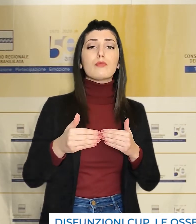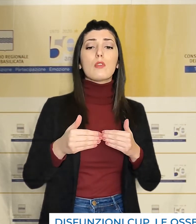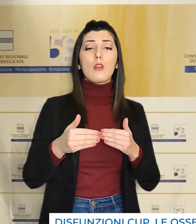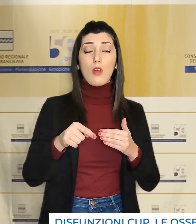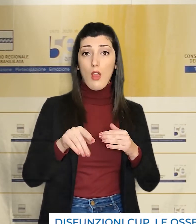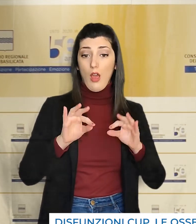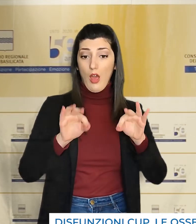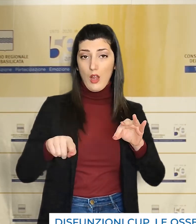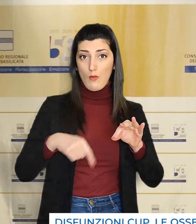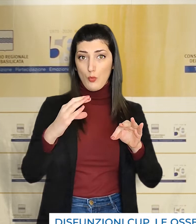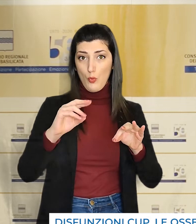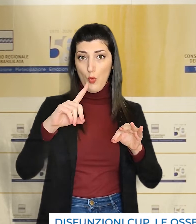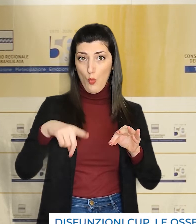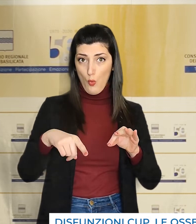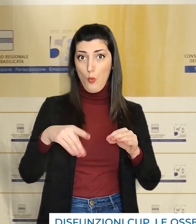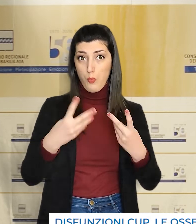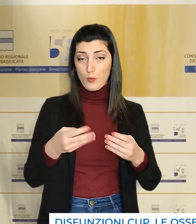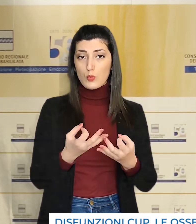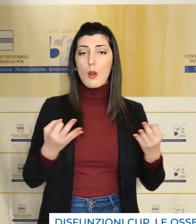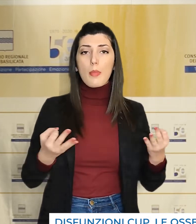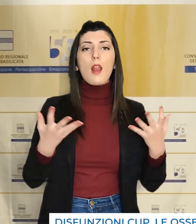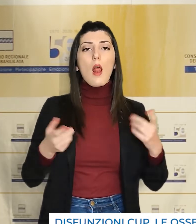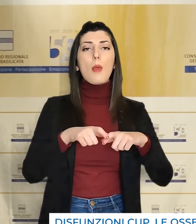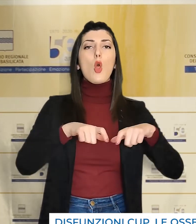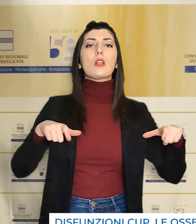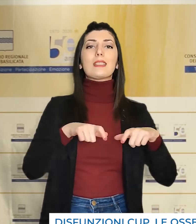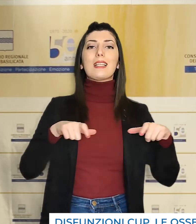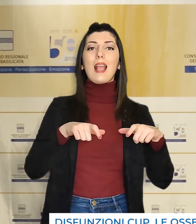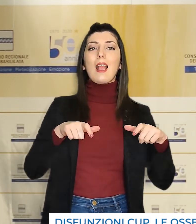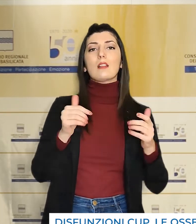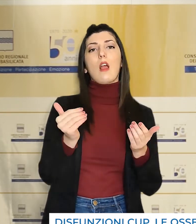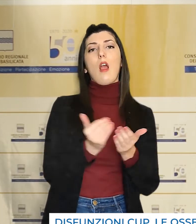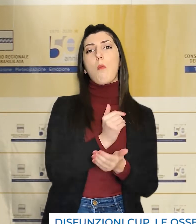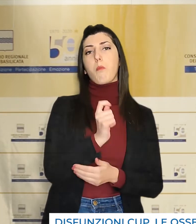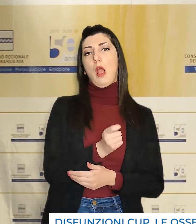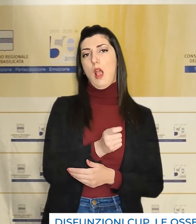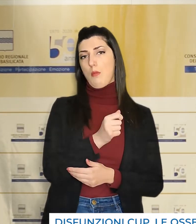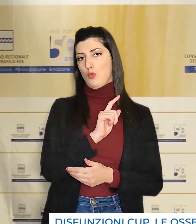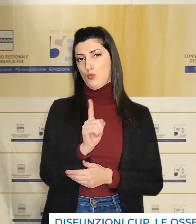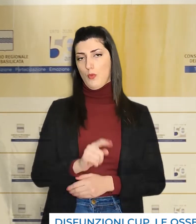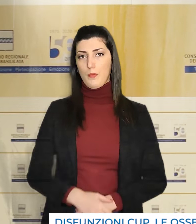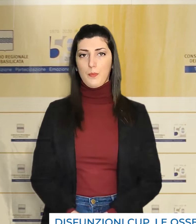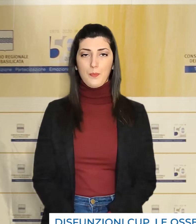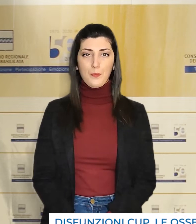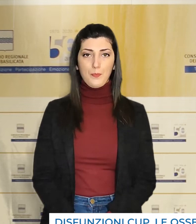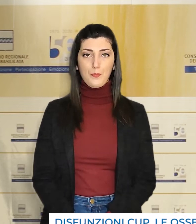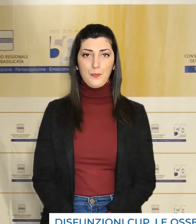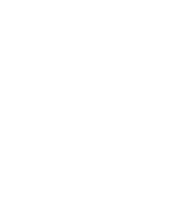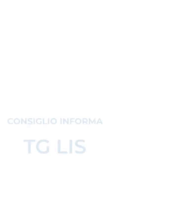ripristino della piena funzionalità del servizio CUP, l'esenzione dal pagamento del ticket.